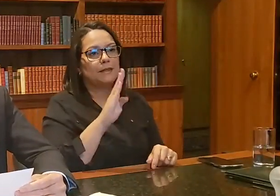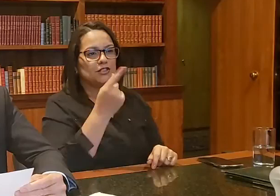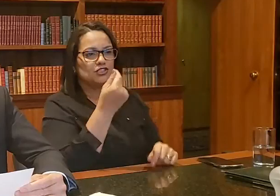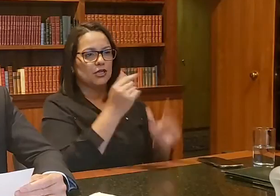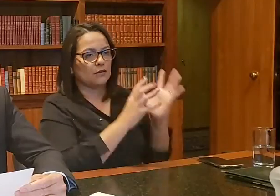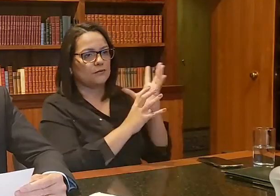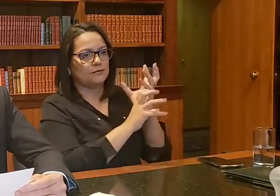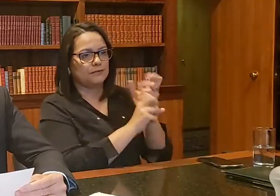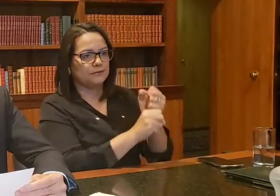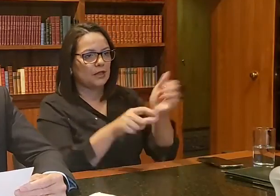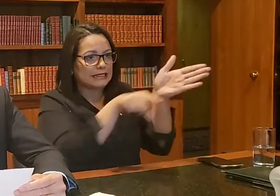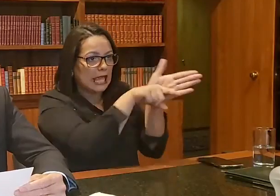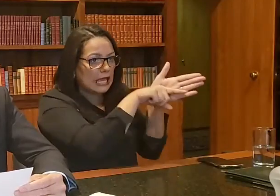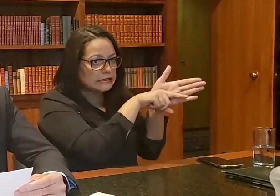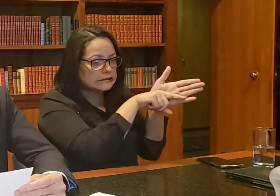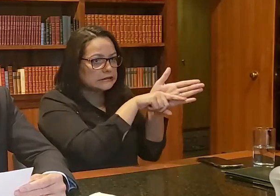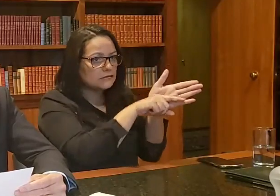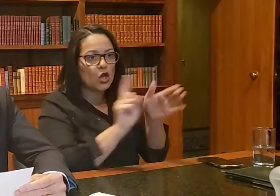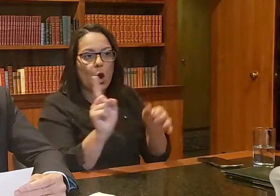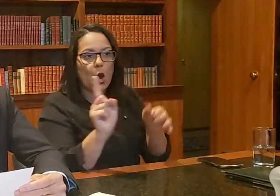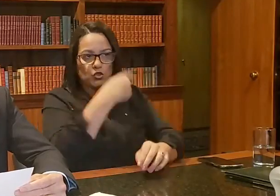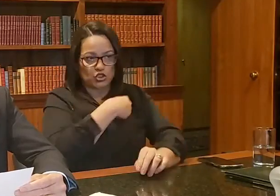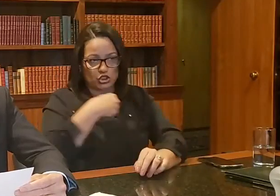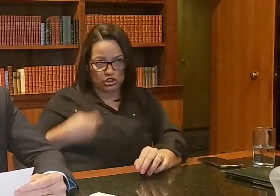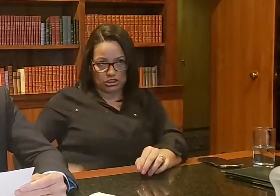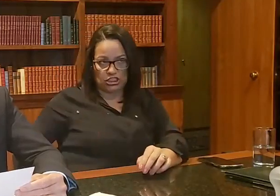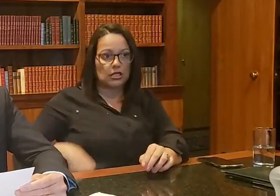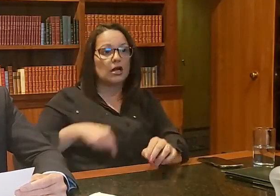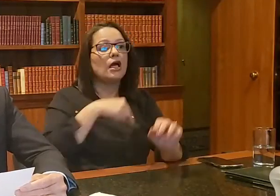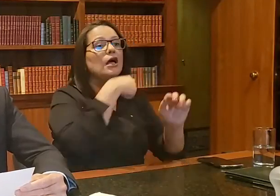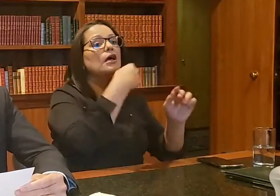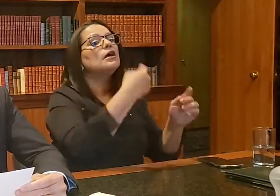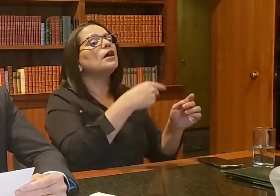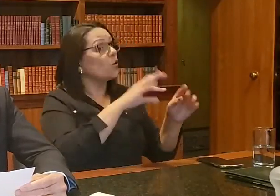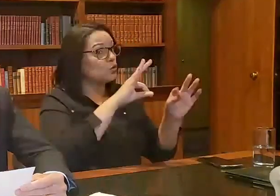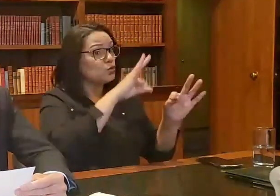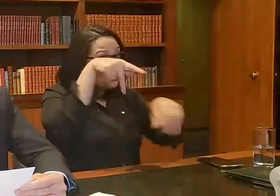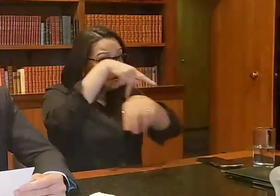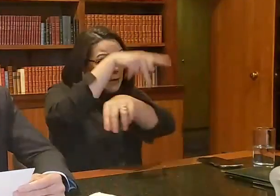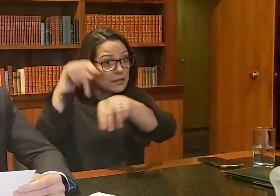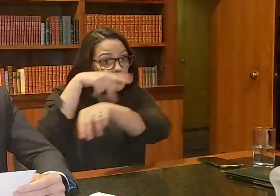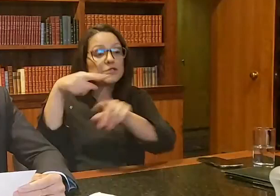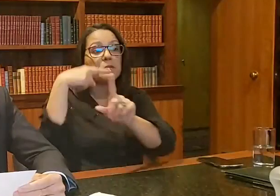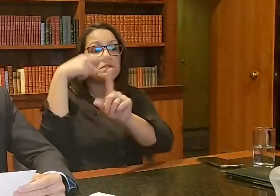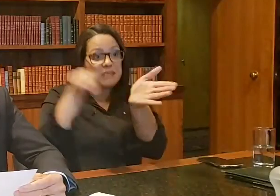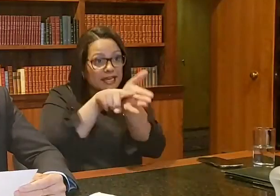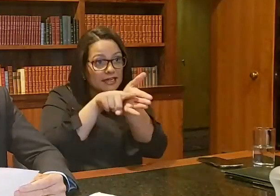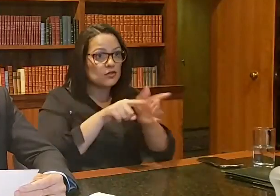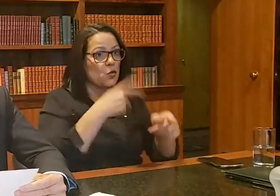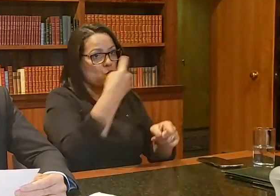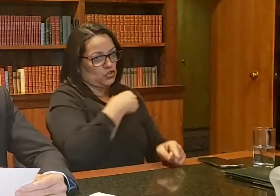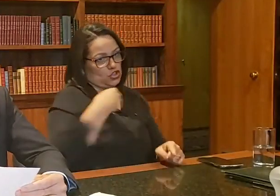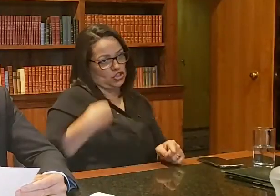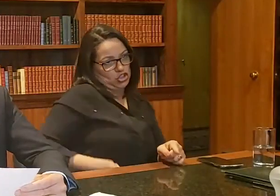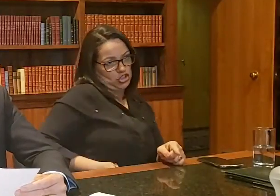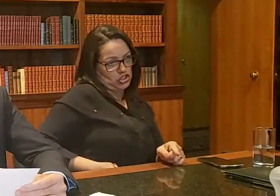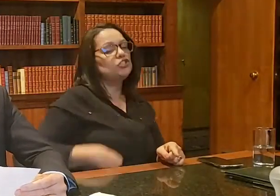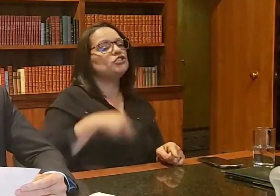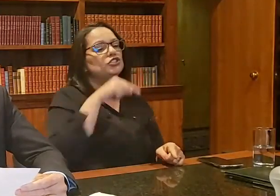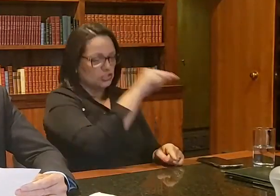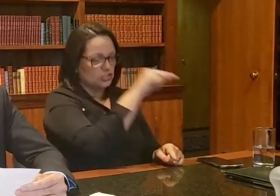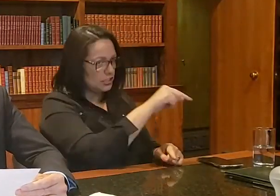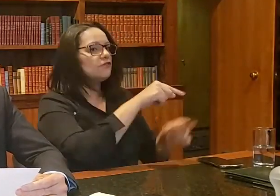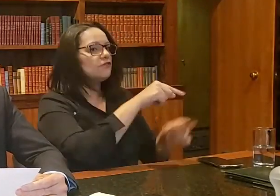na exceção da China, os demais países todos tiveram um PIB negativo. E o Brasil foi o quarto que